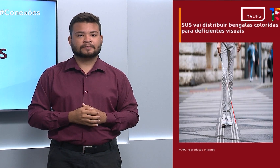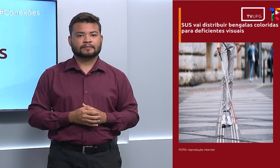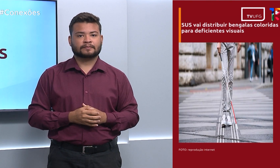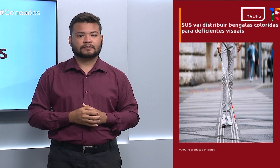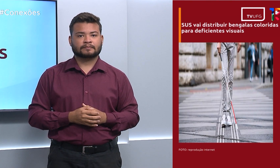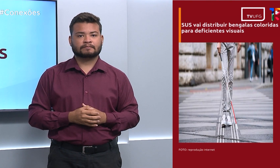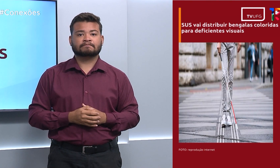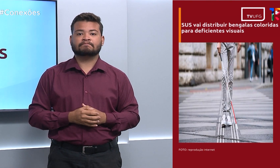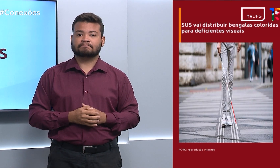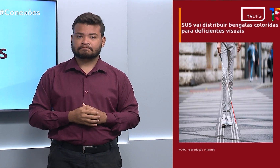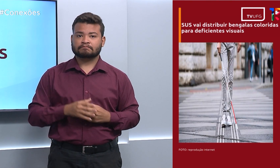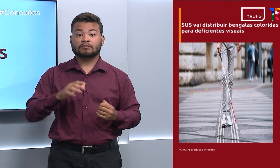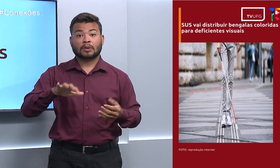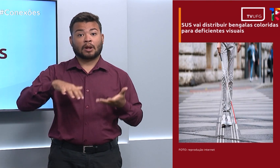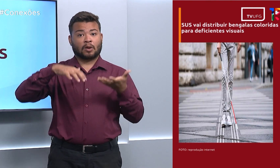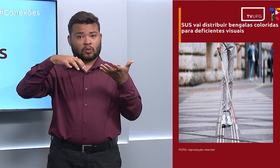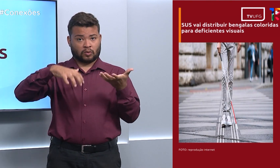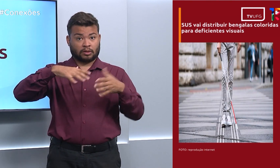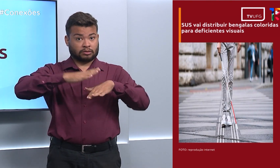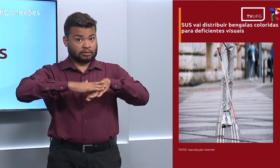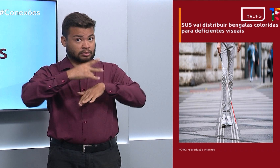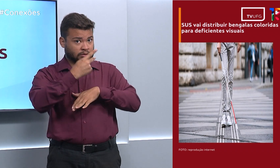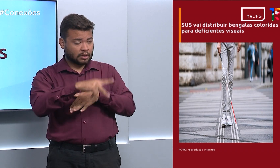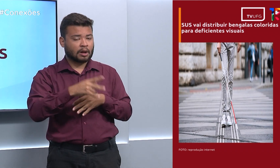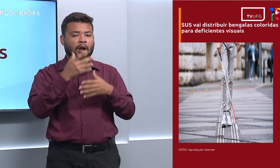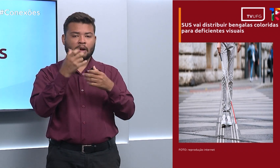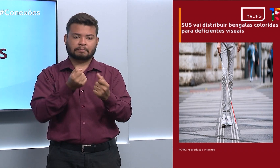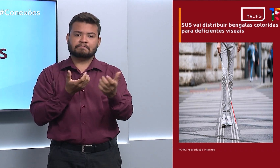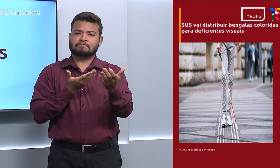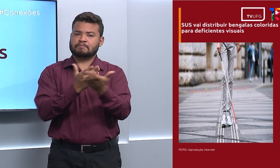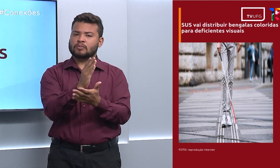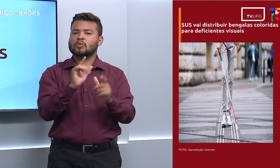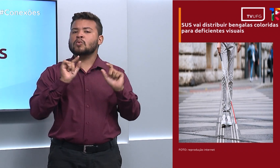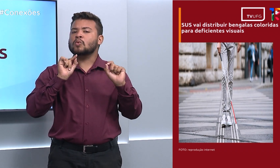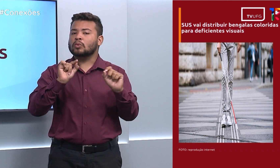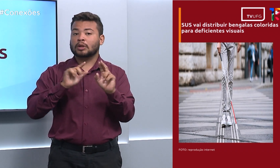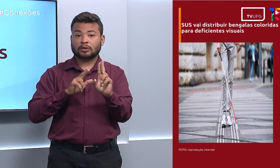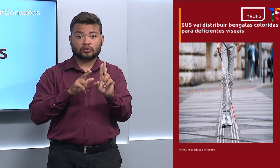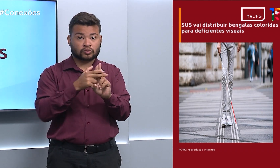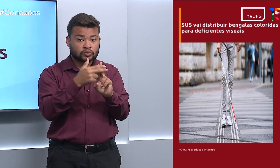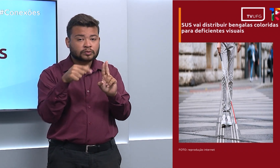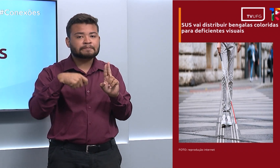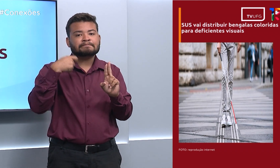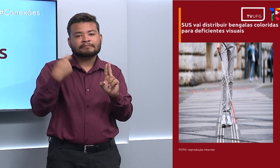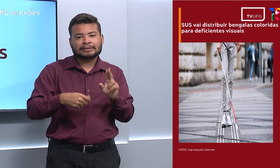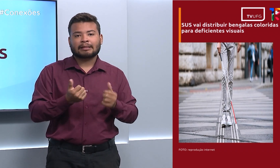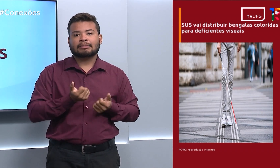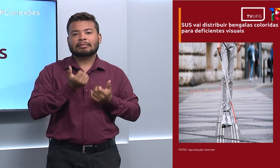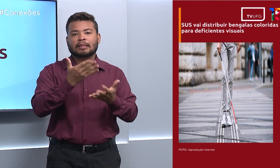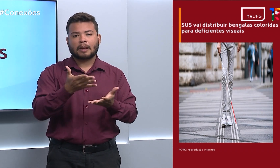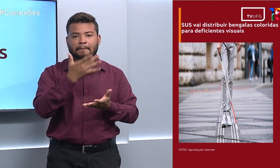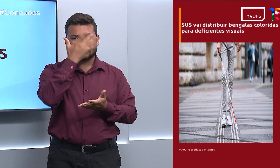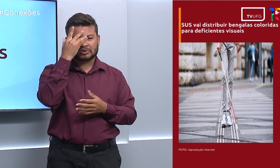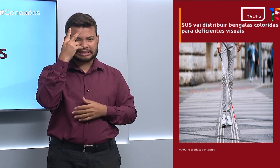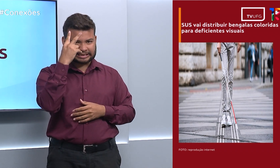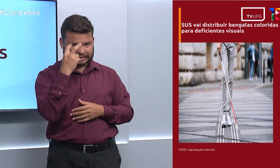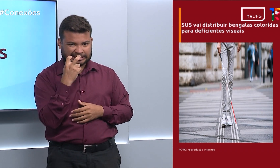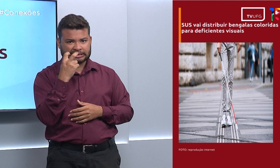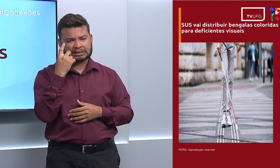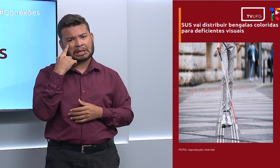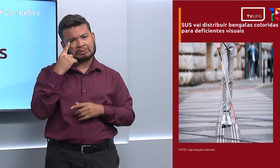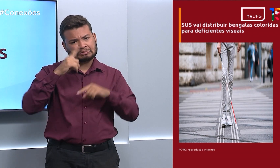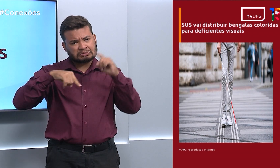O Congresso Nacional aprovou a ideia de que o SUS deve distribuir bengalas de graça para pessoas com